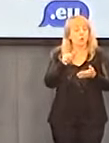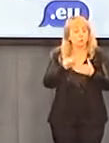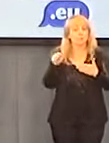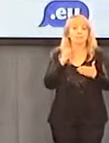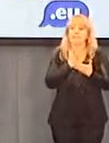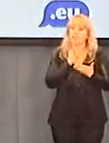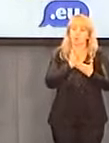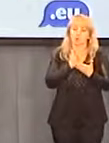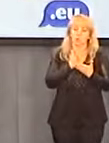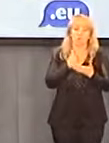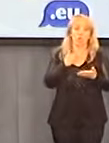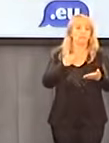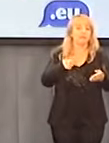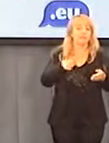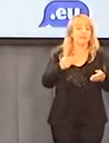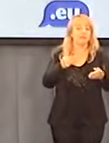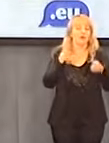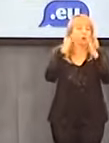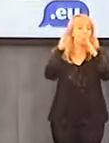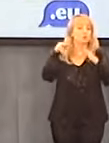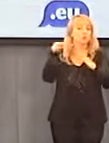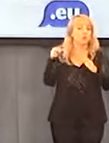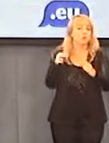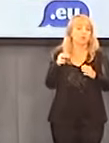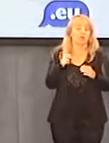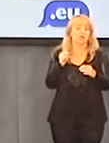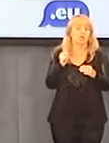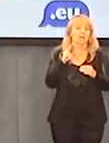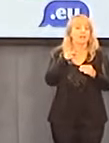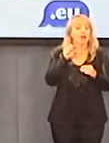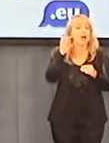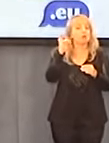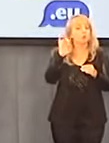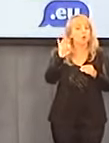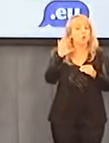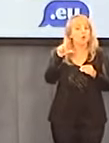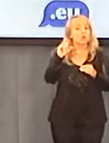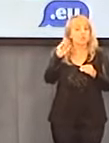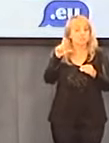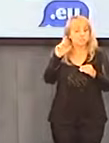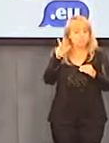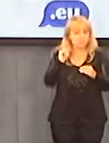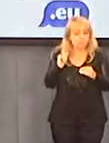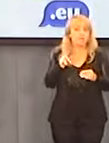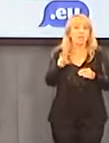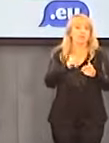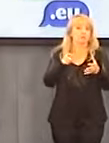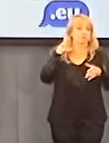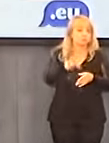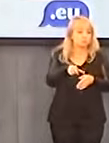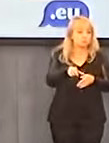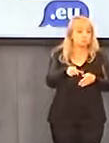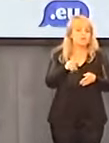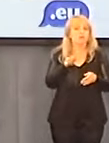Tylko i wyłącznie w Kościele rzymskokatolickim celibat przymusowy, związany nieodłącznie ze święceniami funkcjonuje.